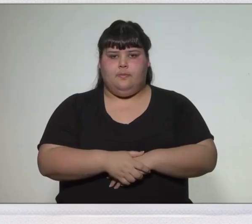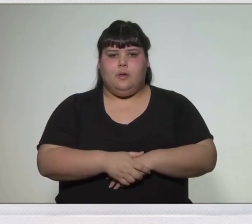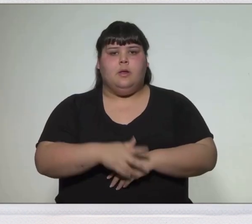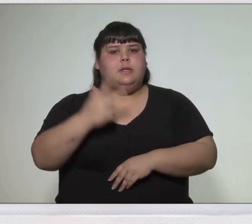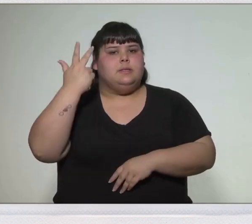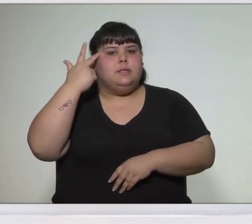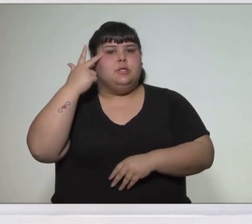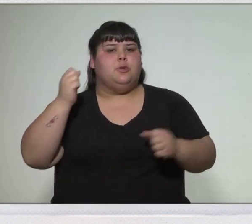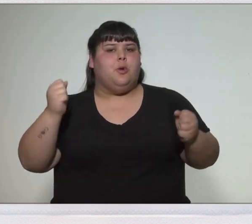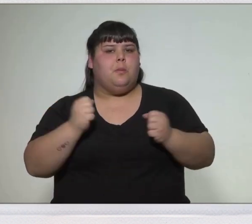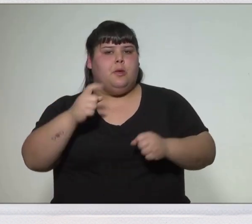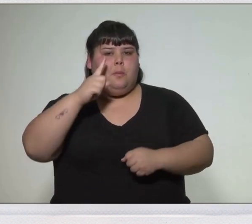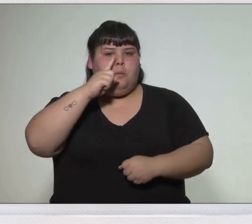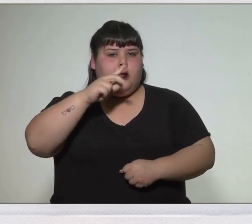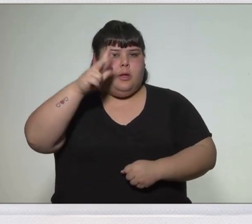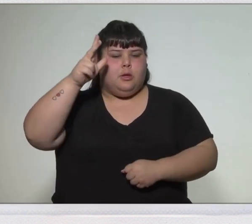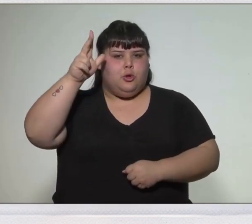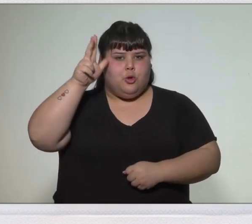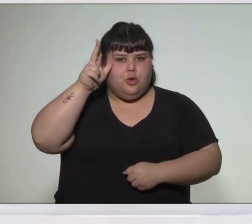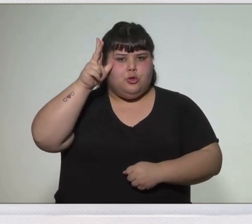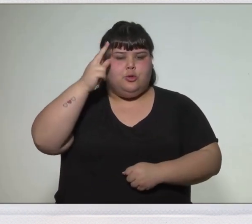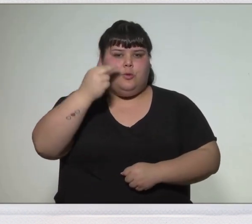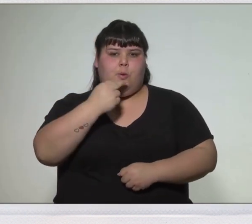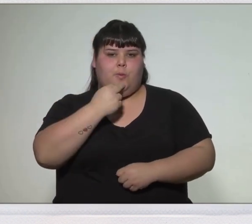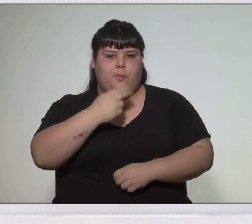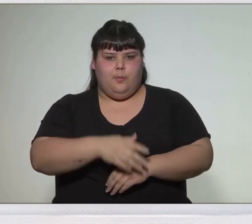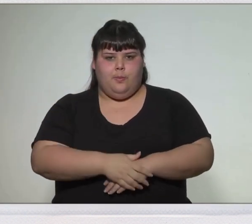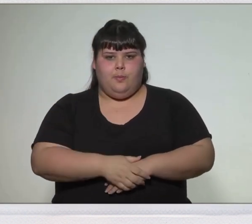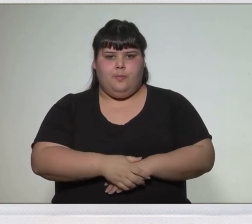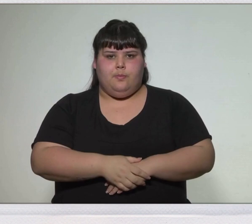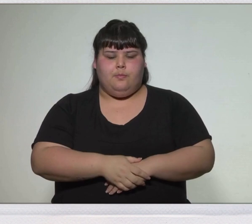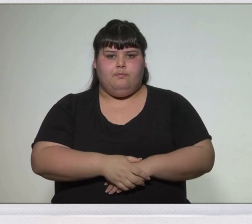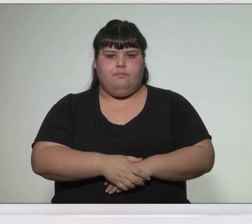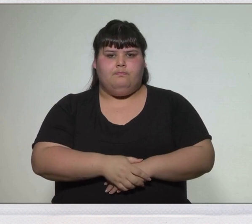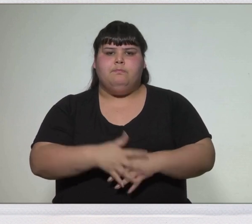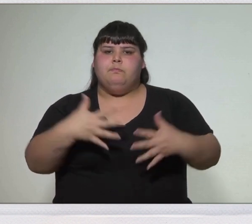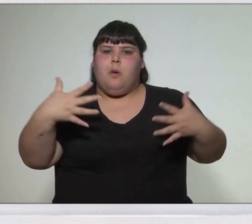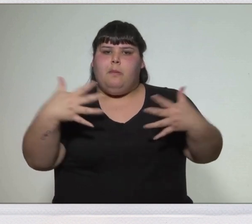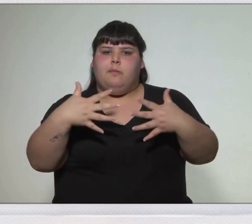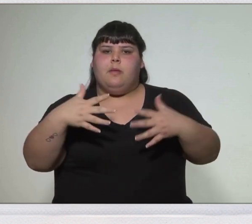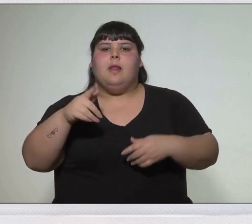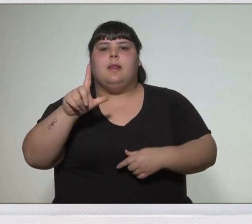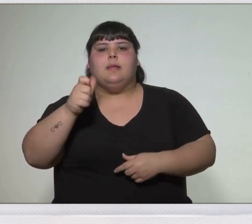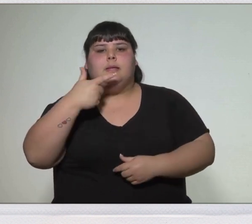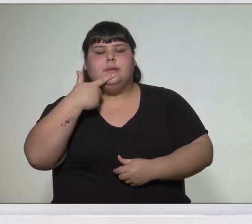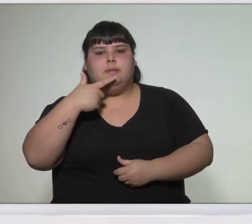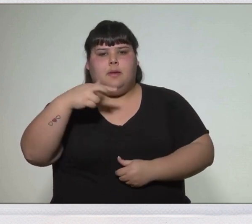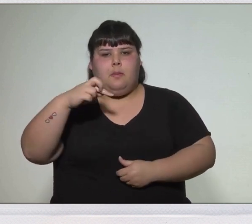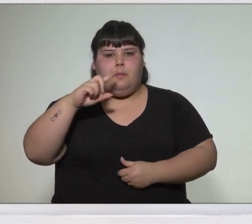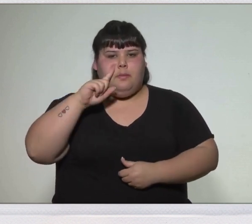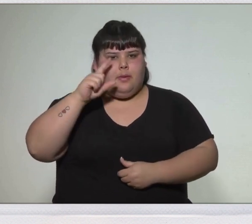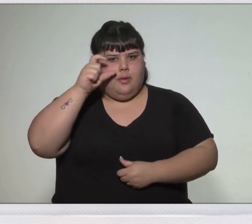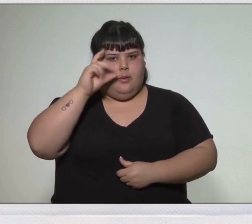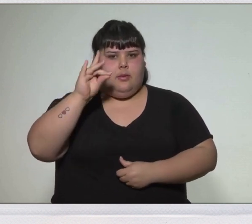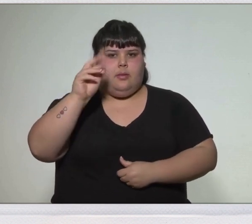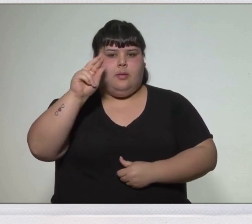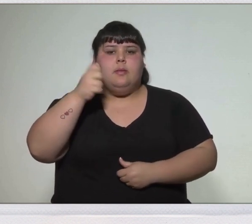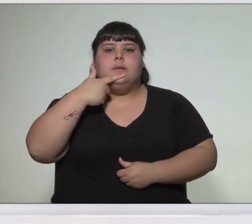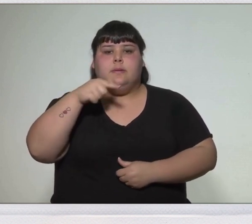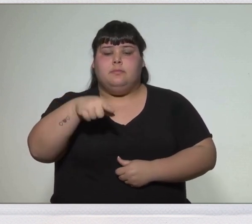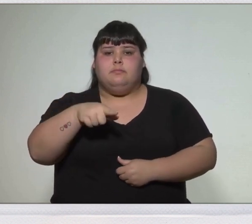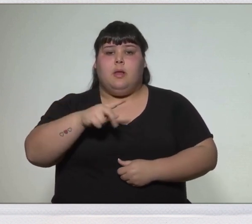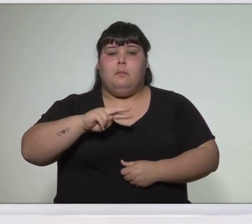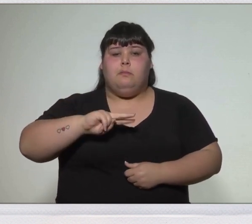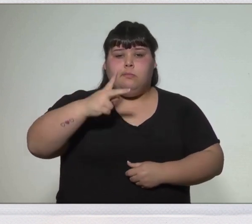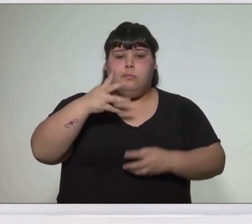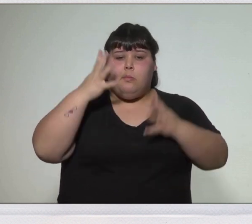18 de mayo de 1811 Batalla de las Piedras El virrey